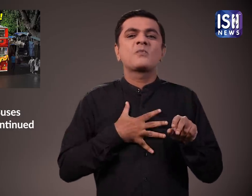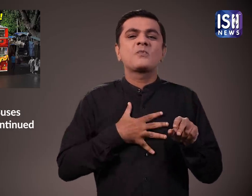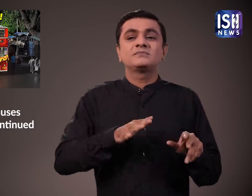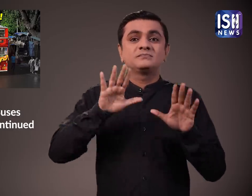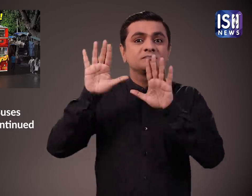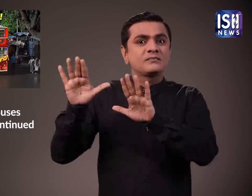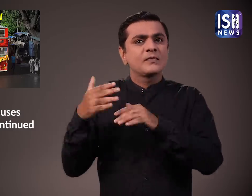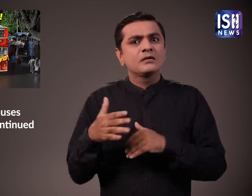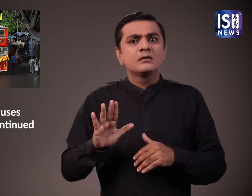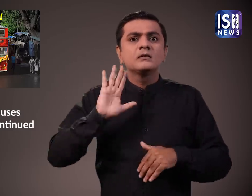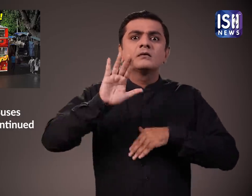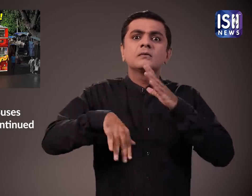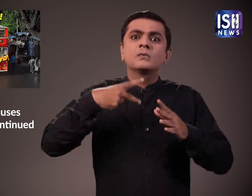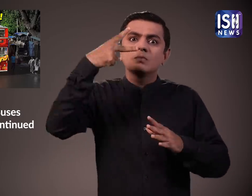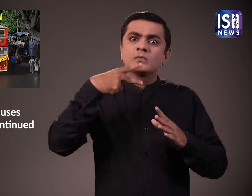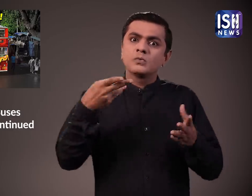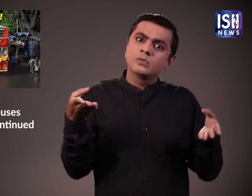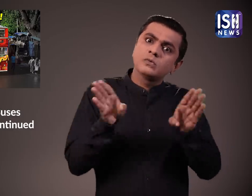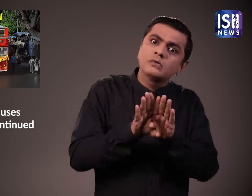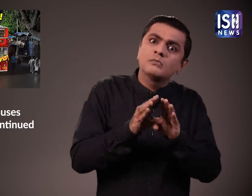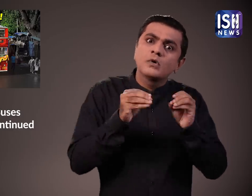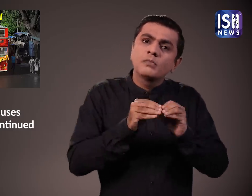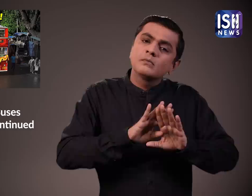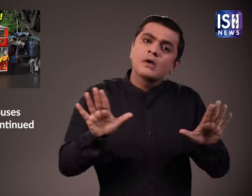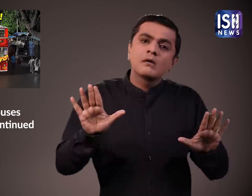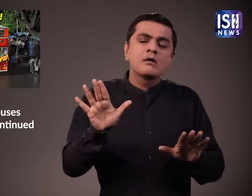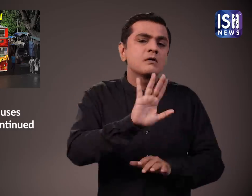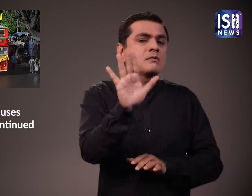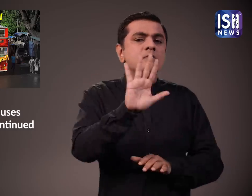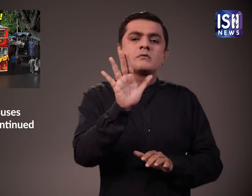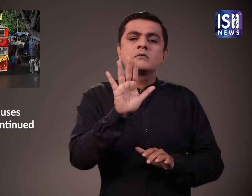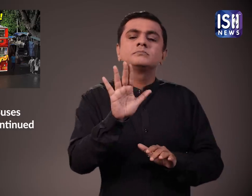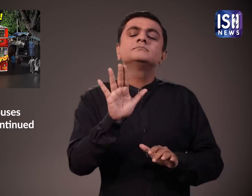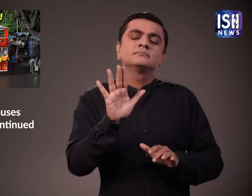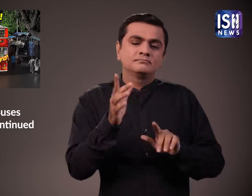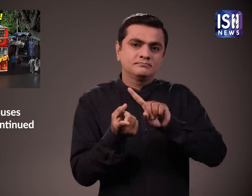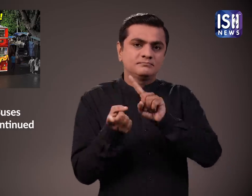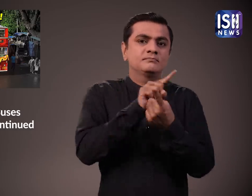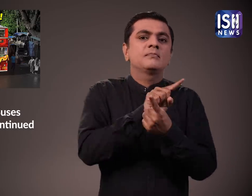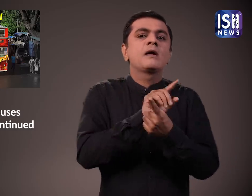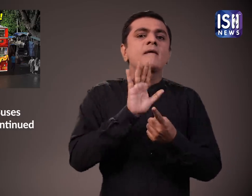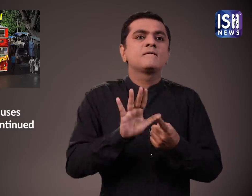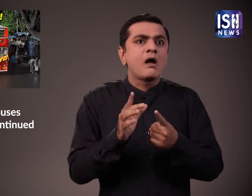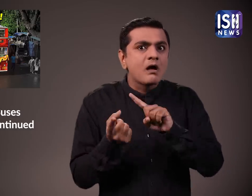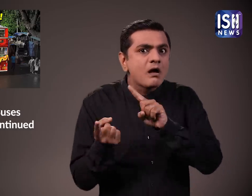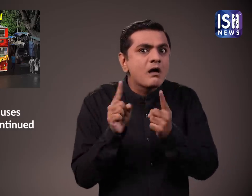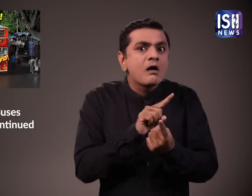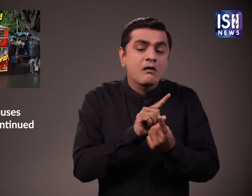डबल डेकर को इलेक्ट्रिक वादानों को लिए डबल डेकर बसों में बदला जाएगा उन्होंने